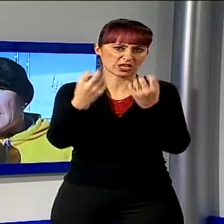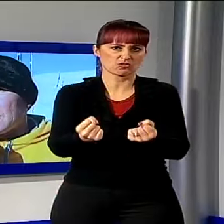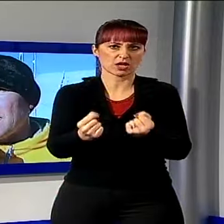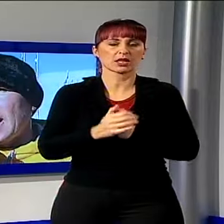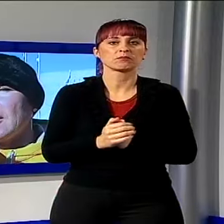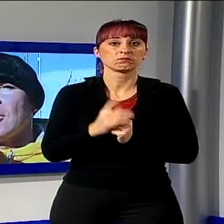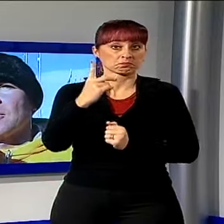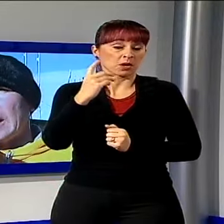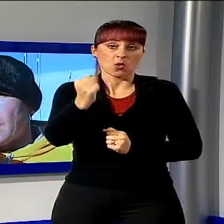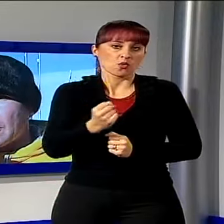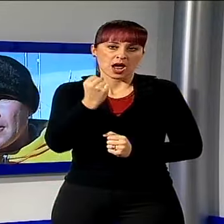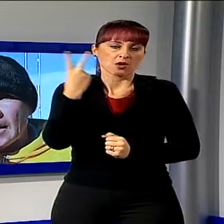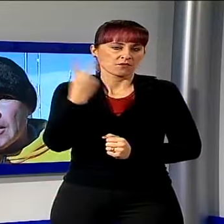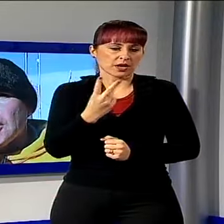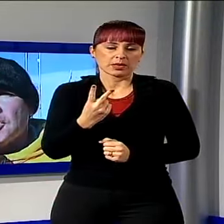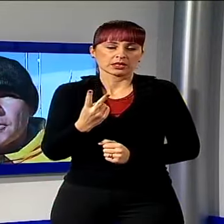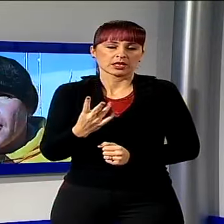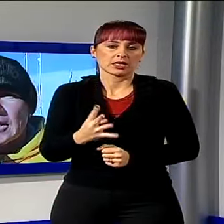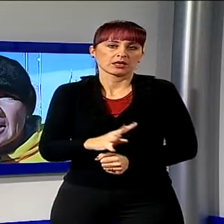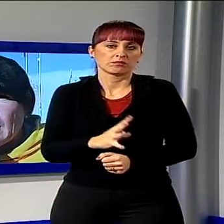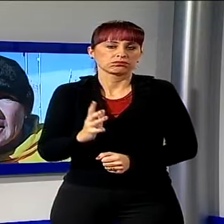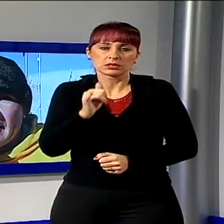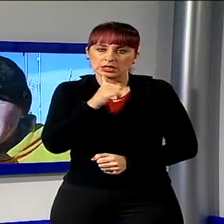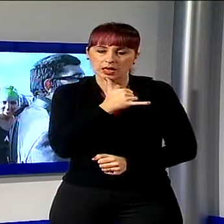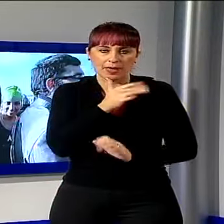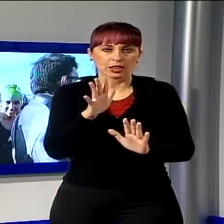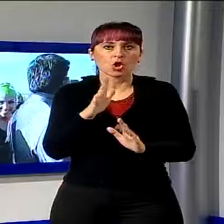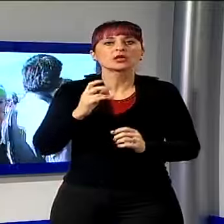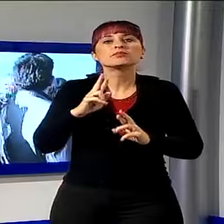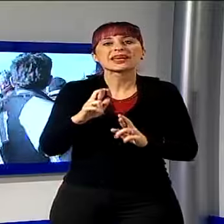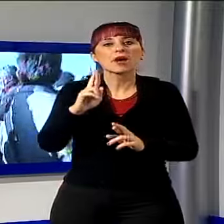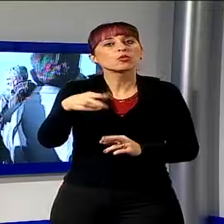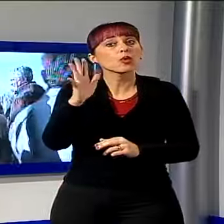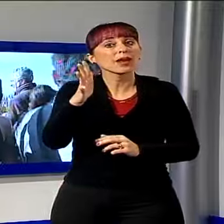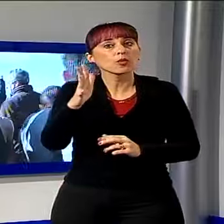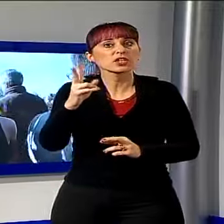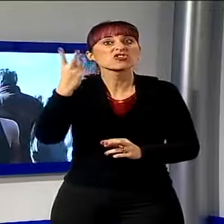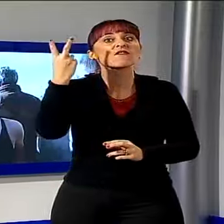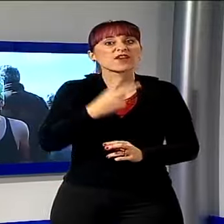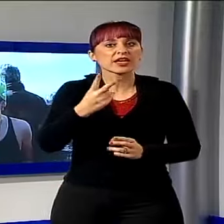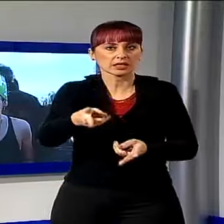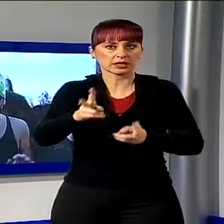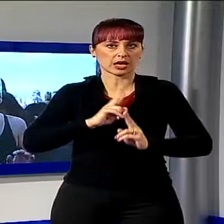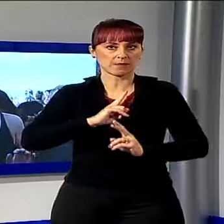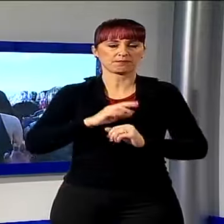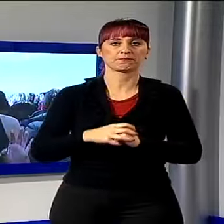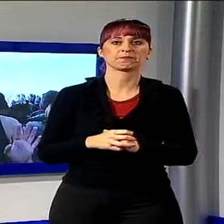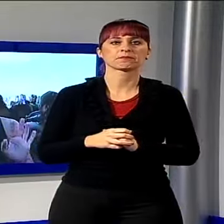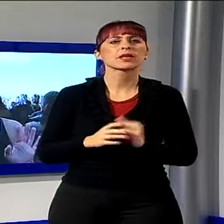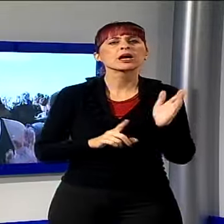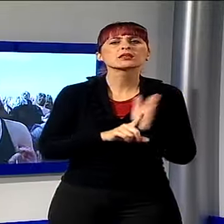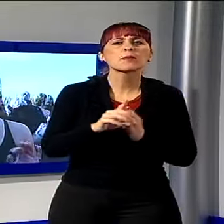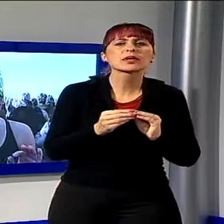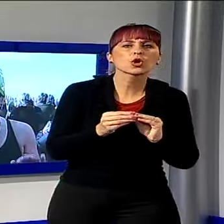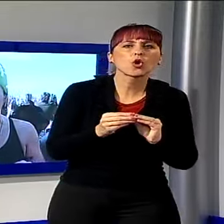un anno tremendo e speriamo che il 2015 ci porti della verità. Com'è la temperatura? Si sta benissimo,